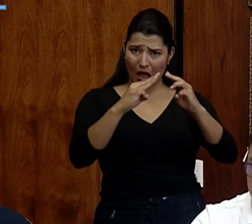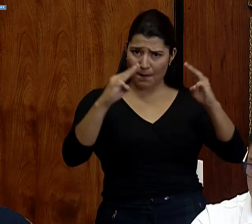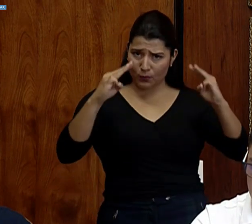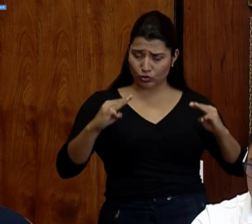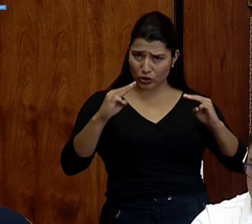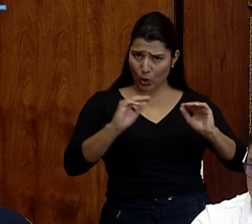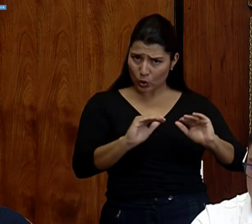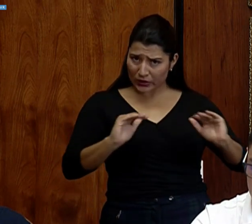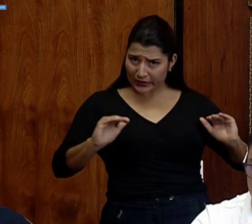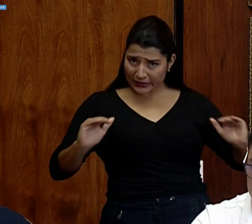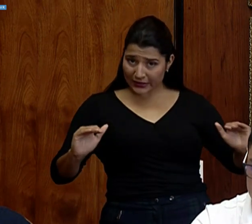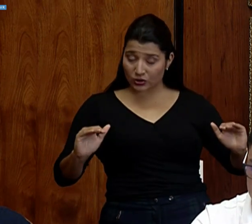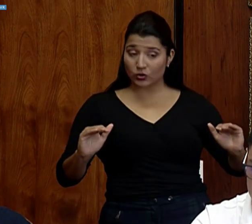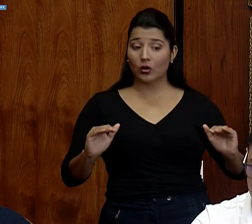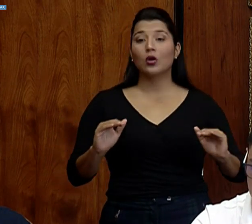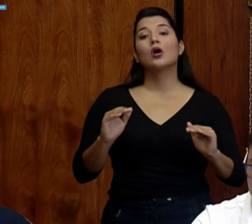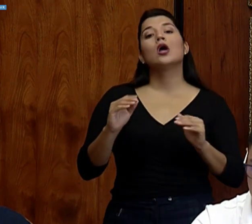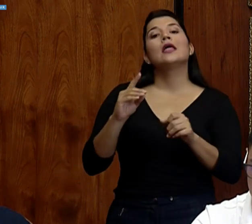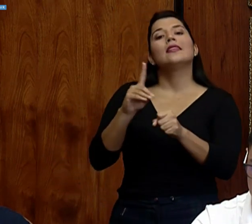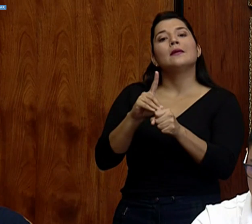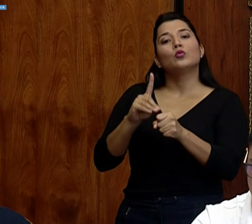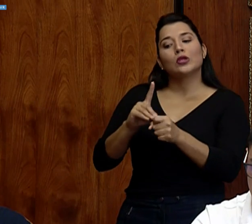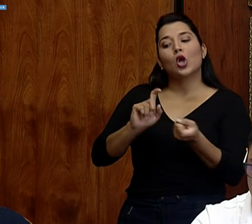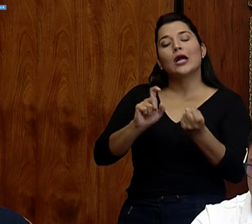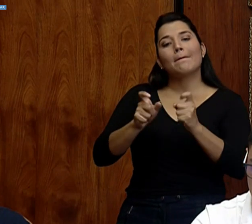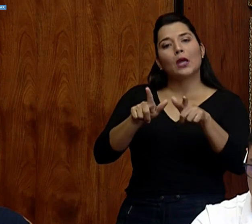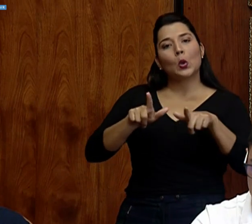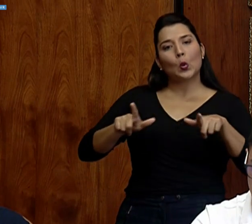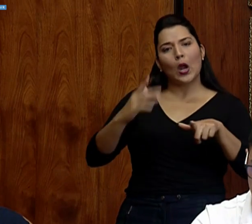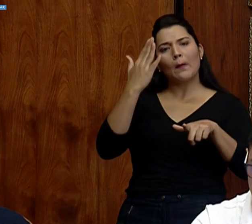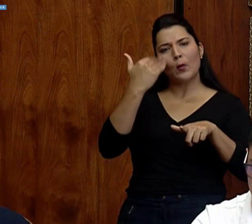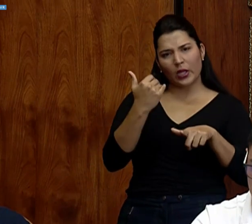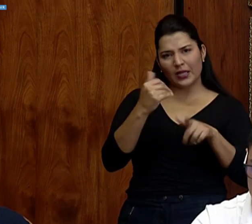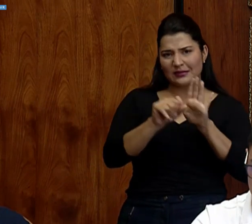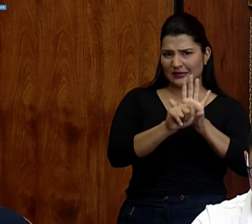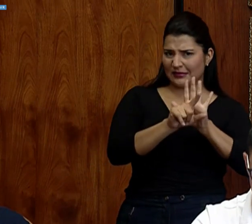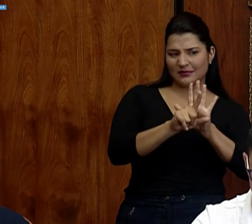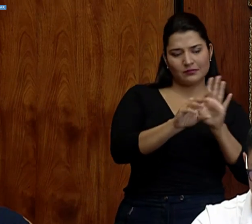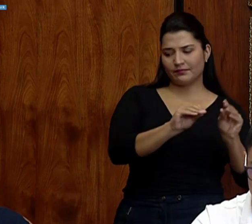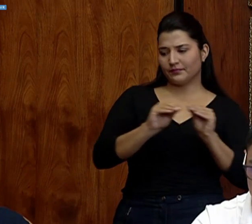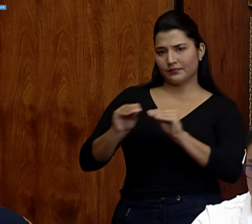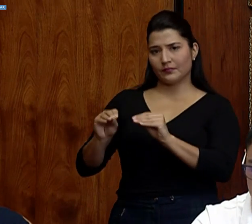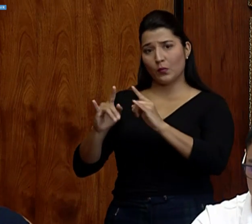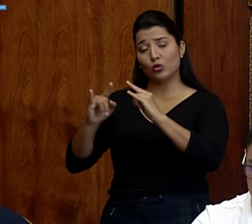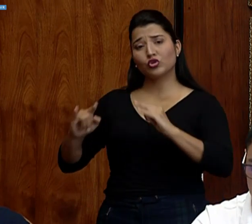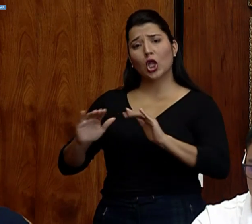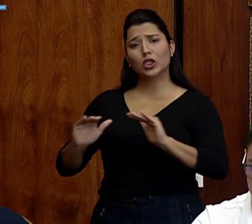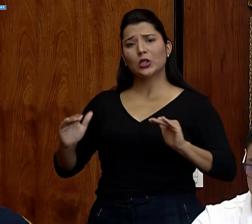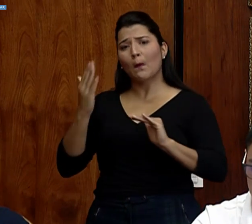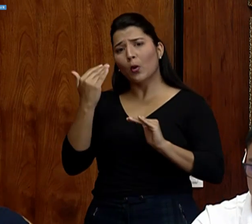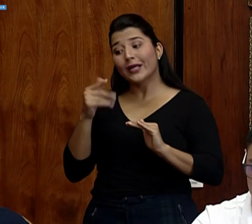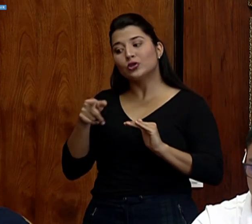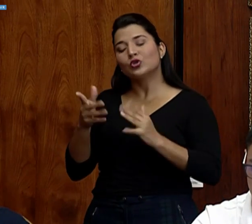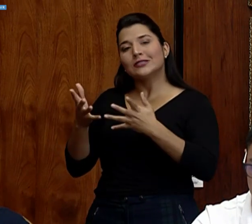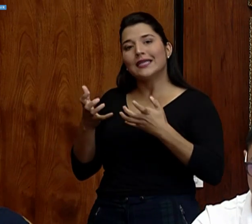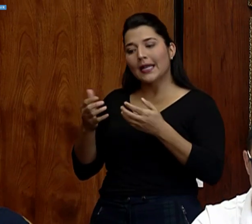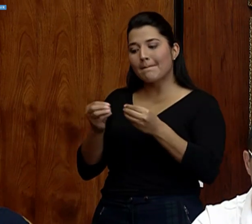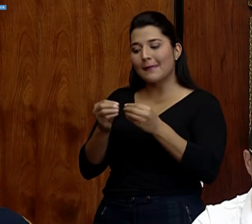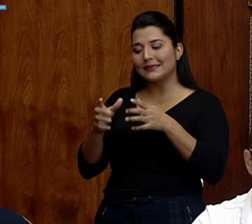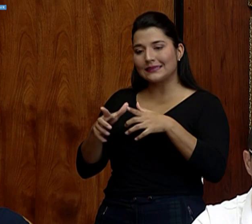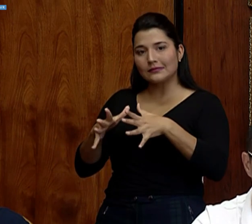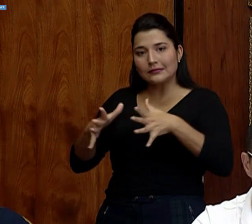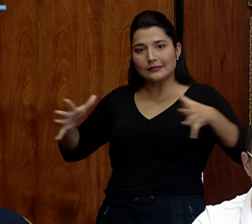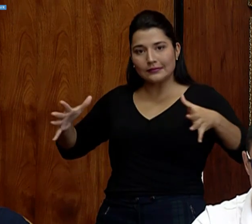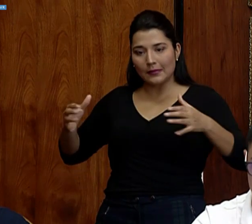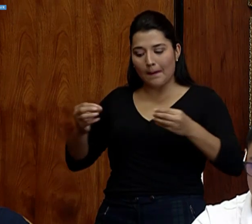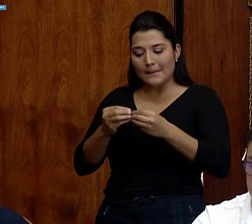ellos buscan tener espacios más distanciados y en eso lo hemos indicado. El país no puede detenerse. Es importante que tengamos un nivel mínimo